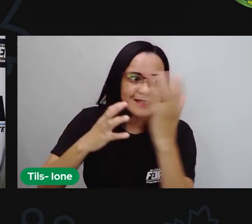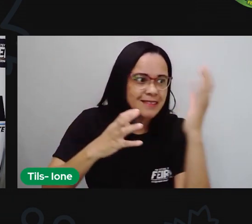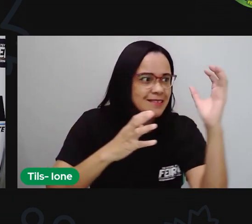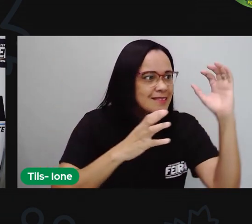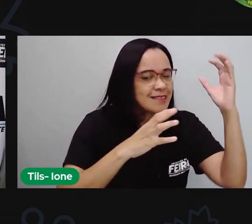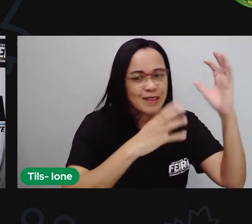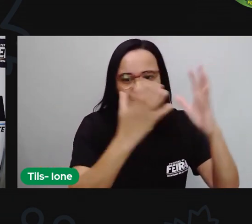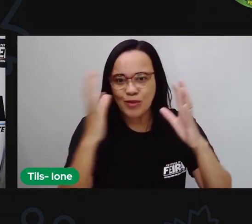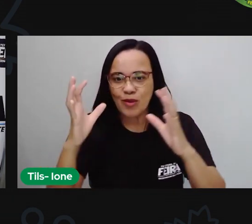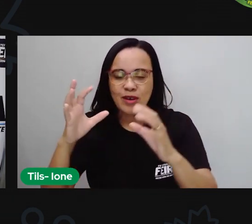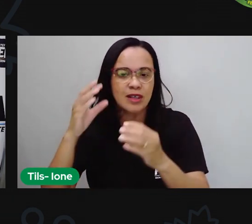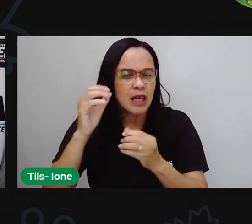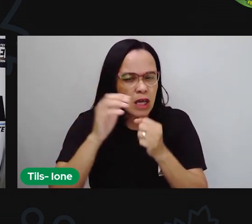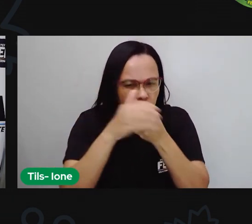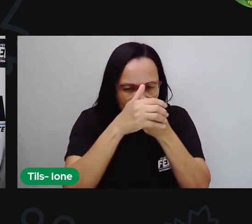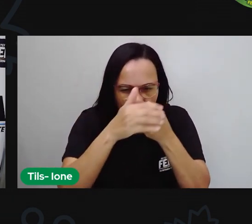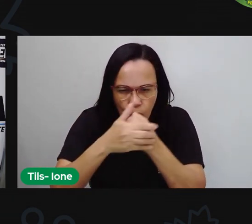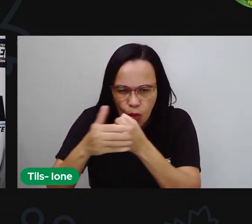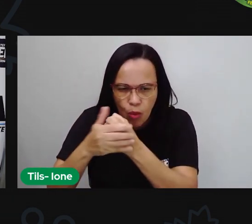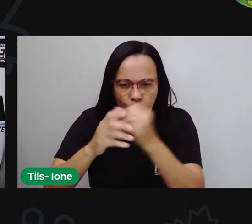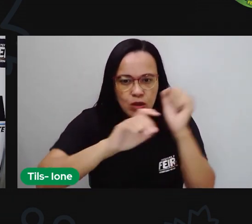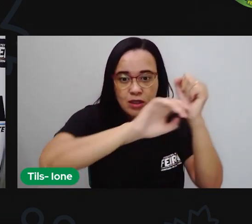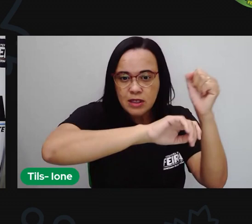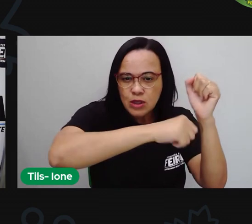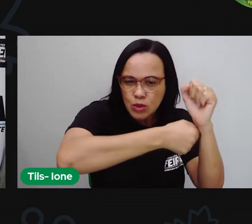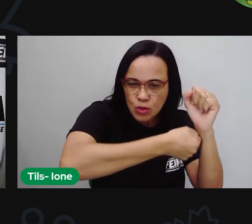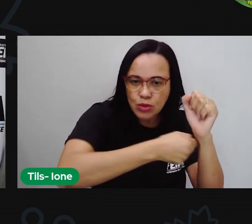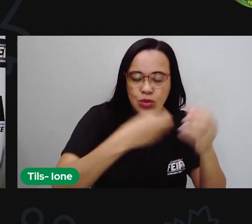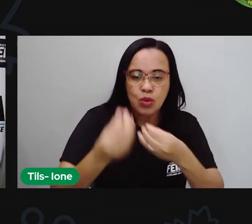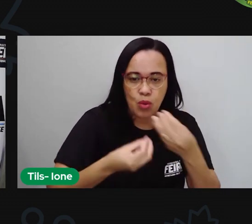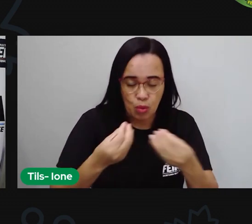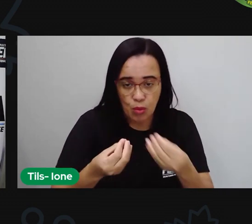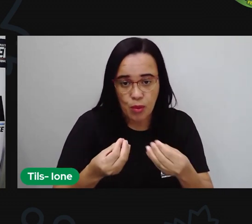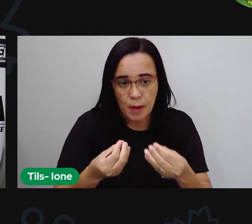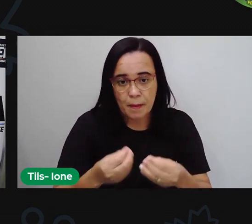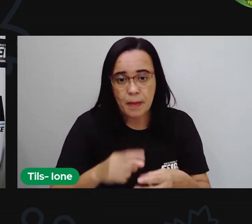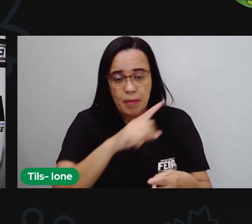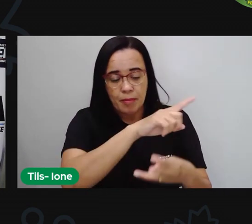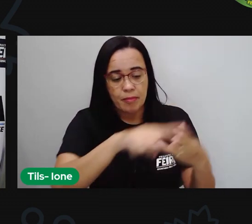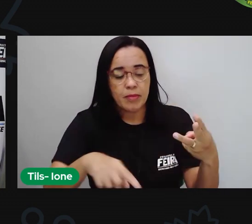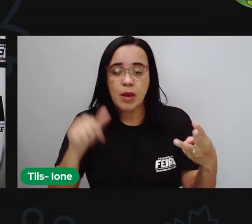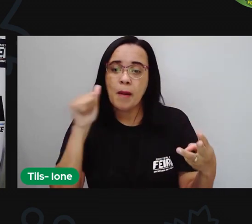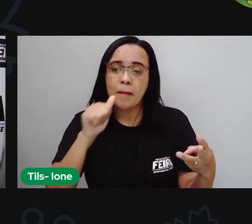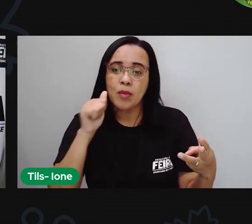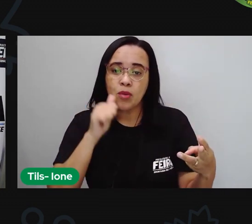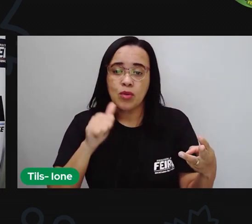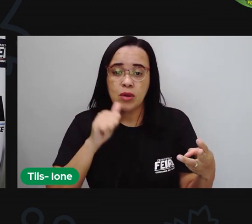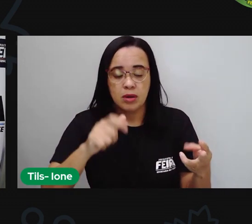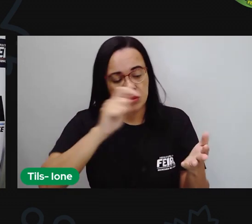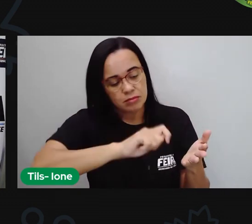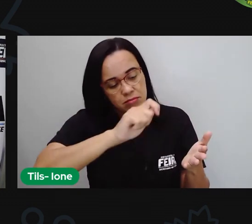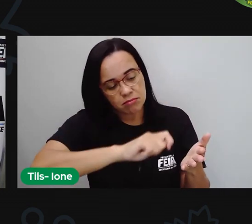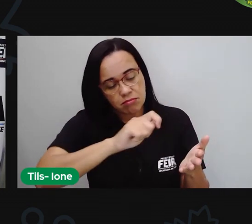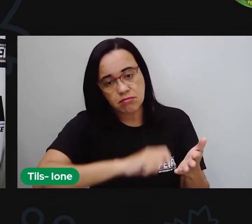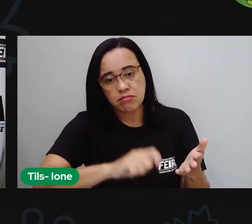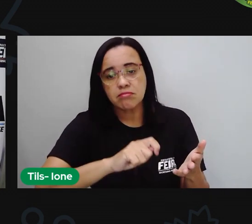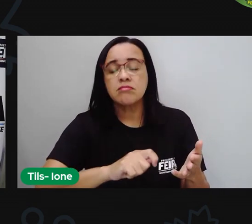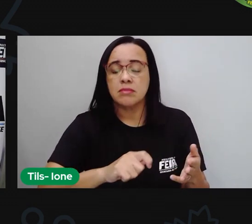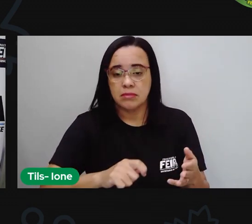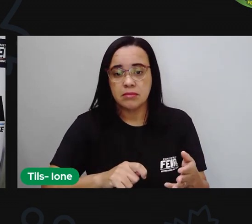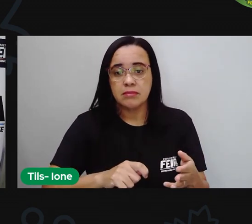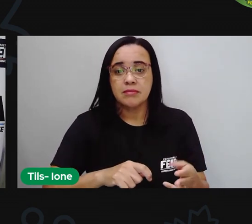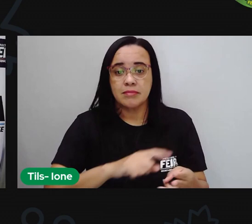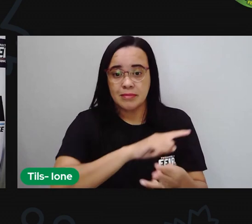foi escrita aqui por Cassiana Pisaia, Rima Álwada, Rosi Vilas Boas e foi ilustrado